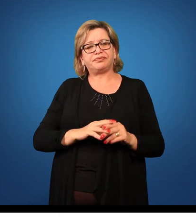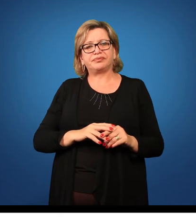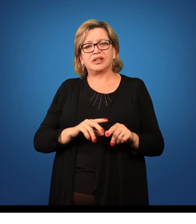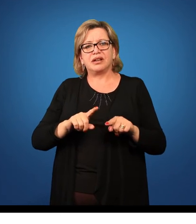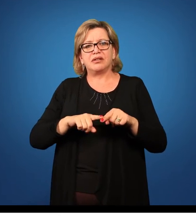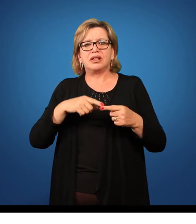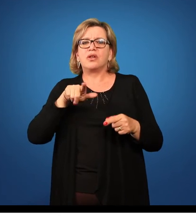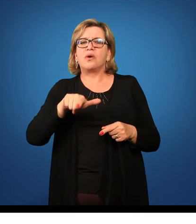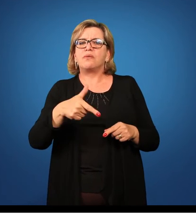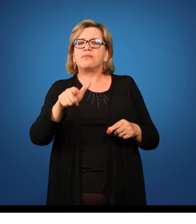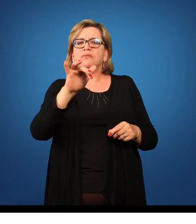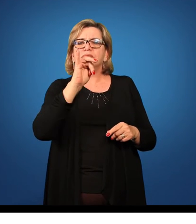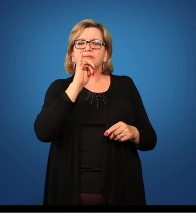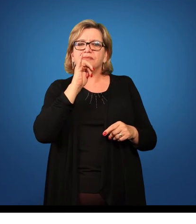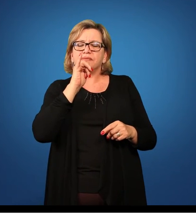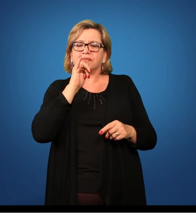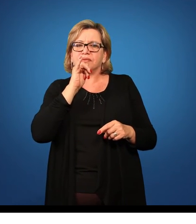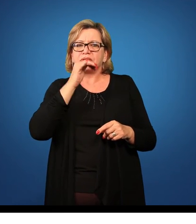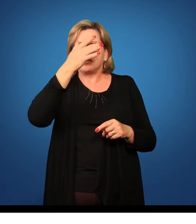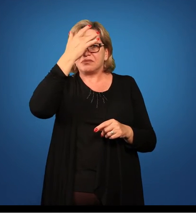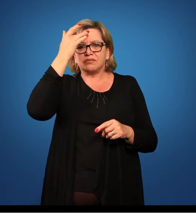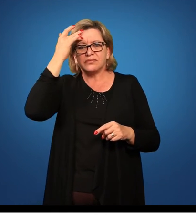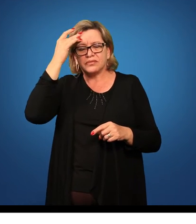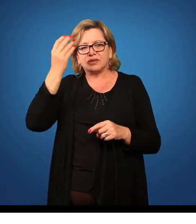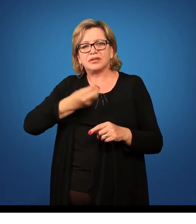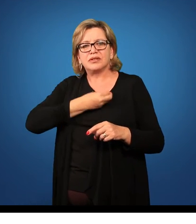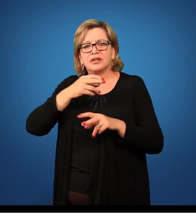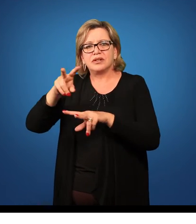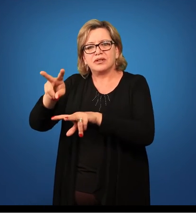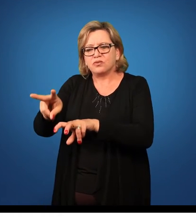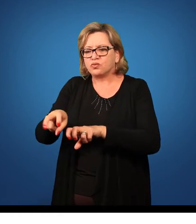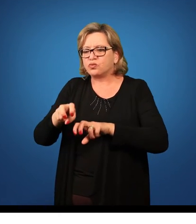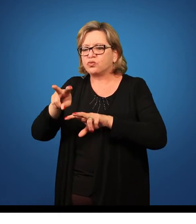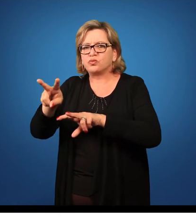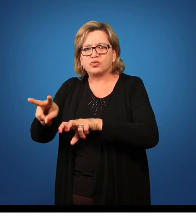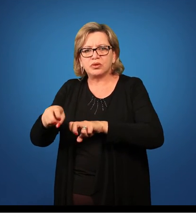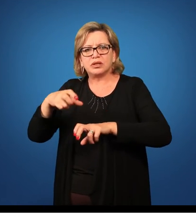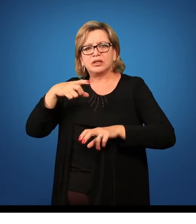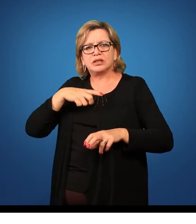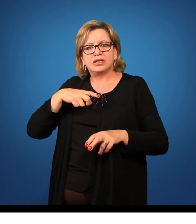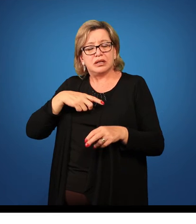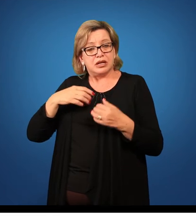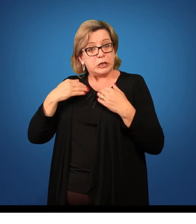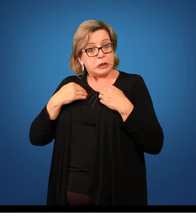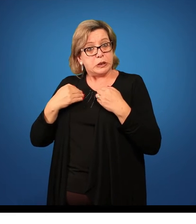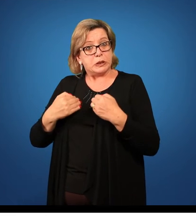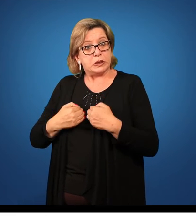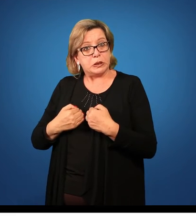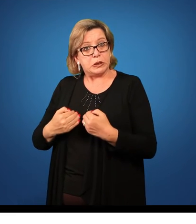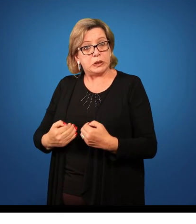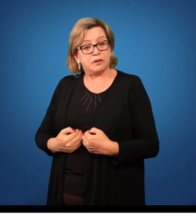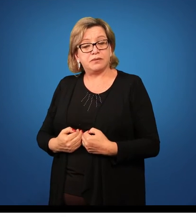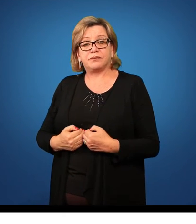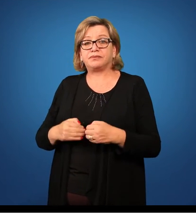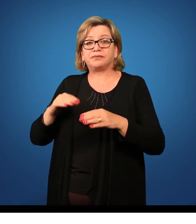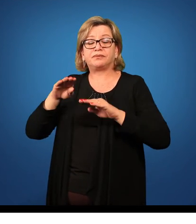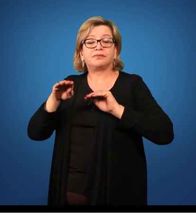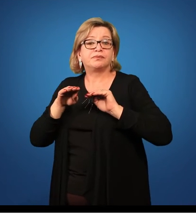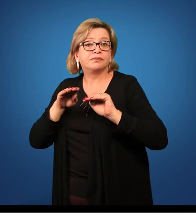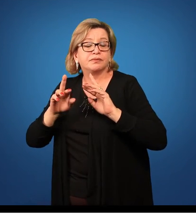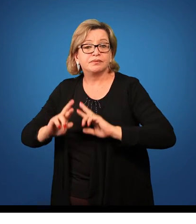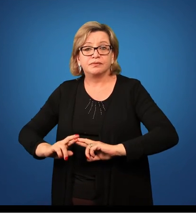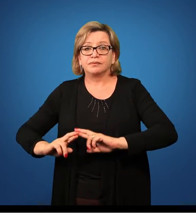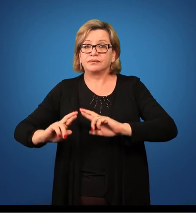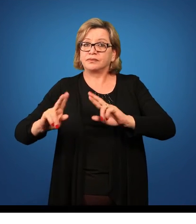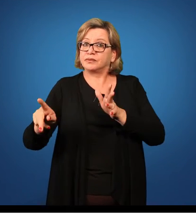Outro exemplo, um homem do campo tem determinantes físicos em seu movimento corporal,